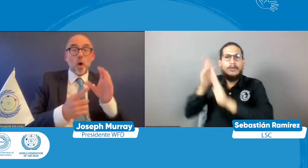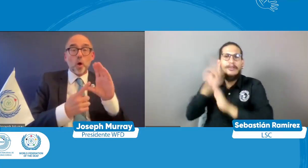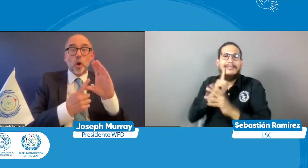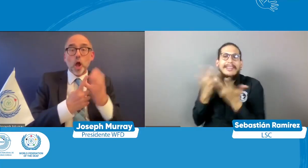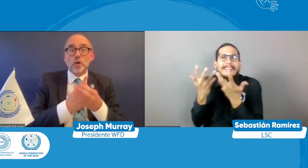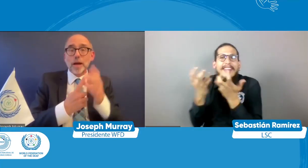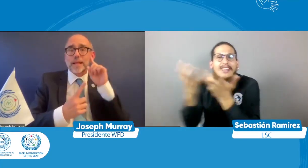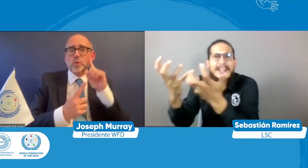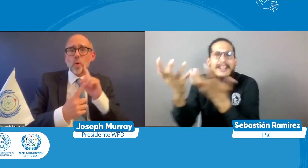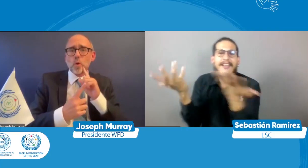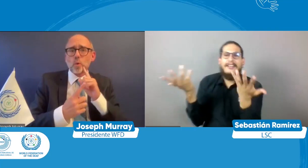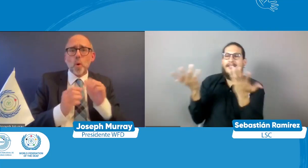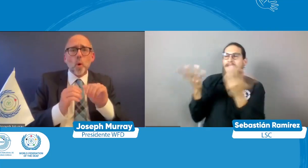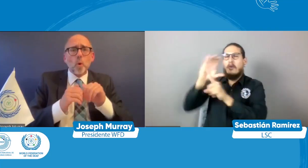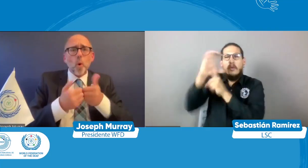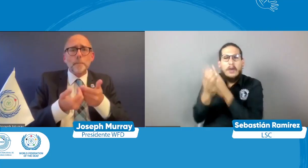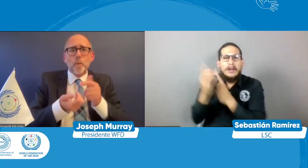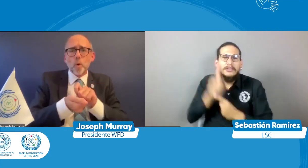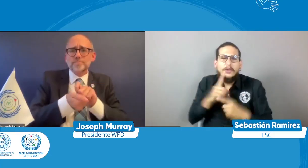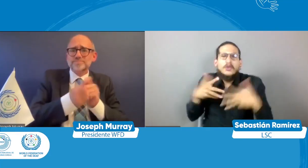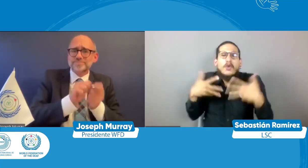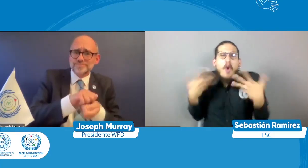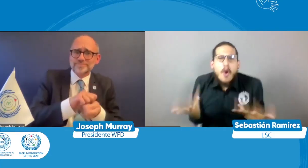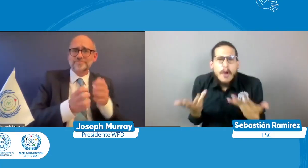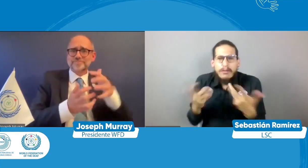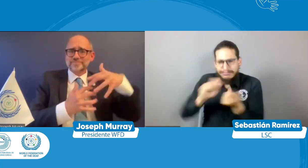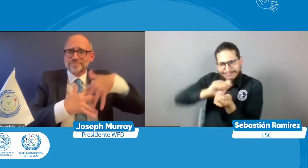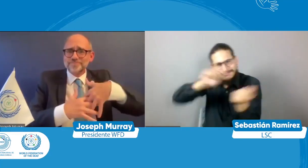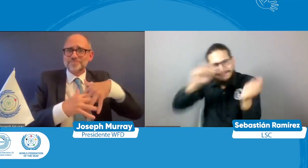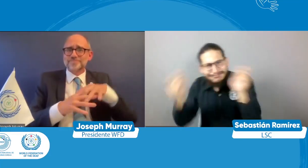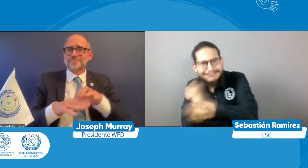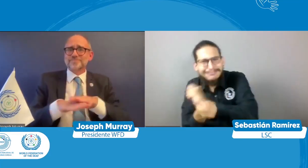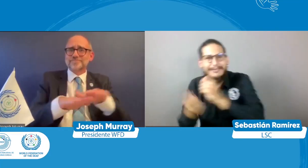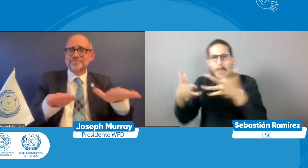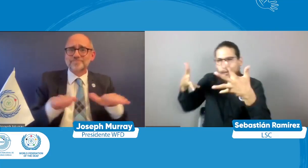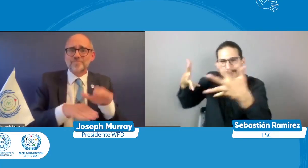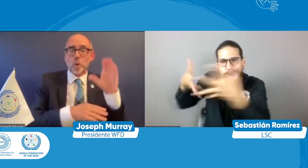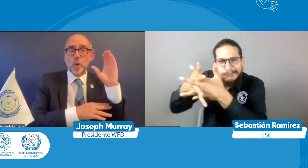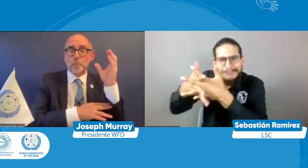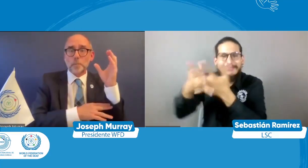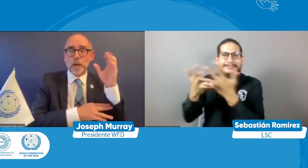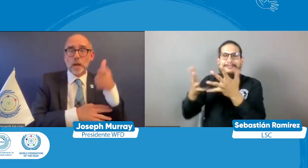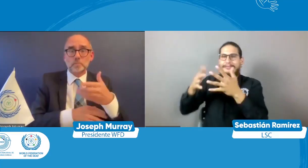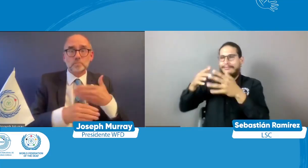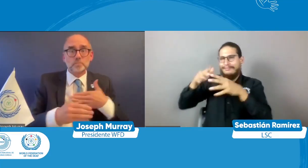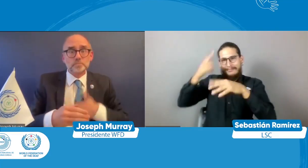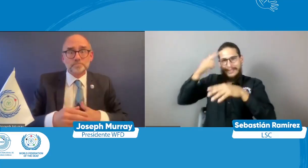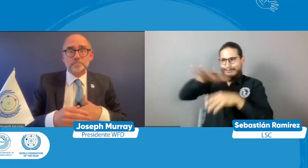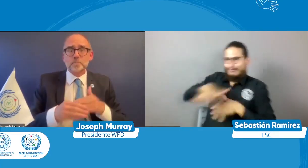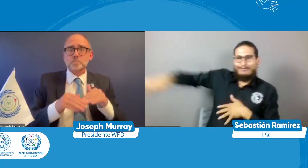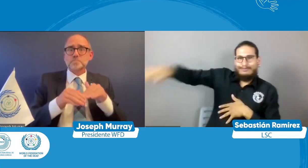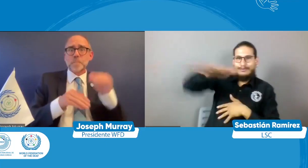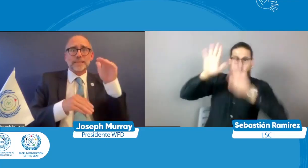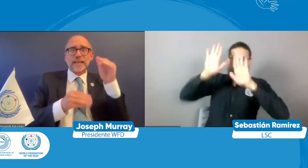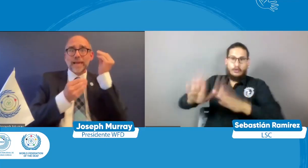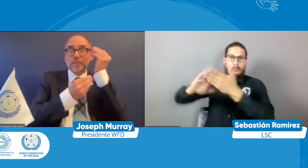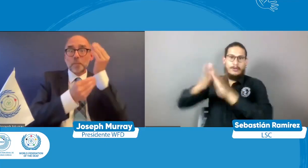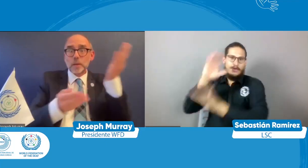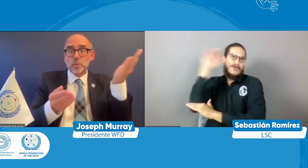comunidad sorda tiene sus maneras en cada país ¿no? y se debe buscar la manera en la que se incorpore lo que